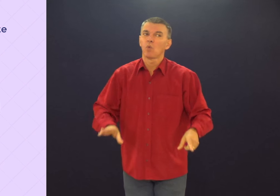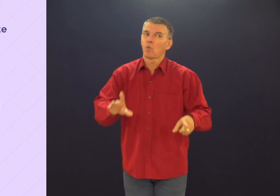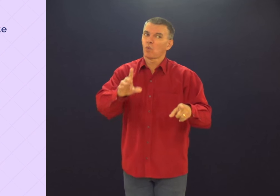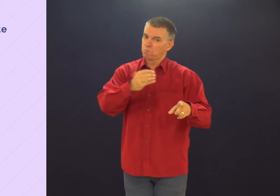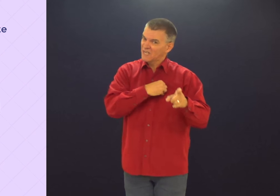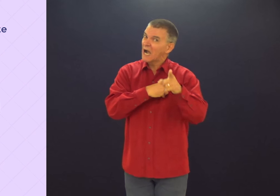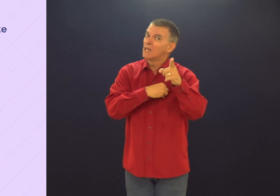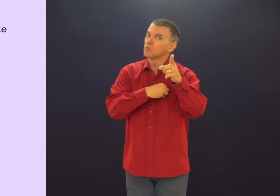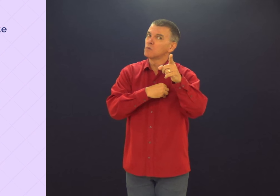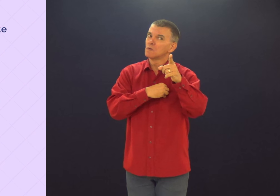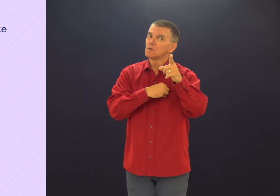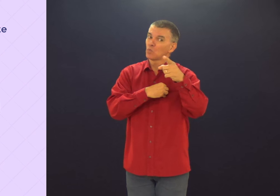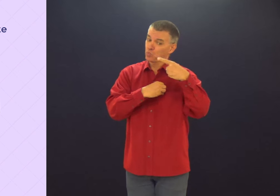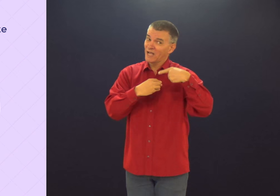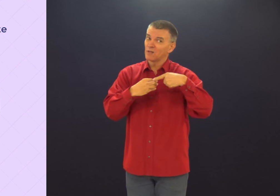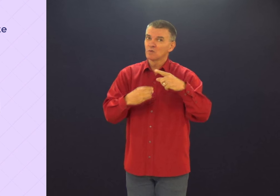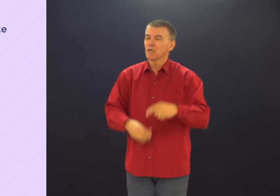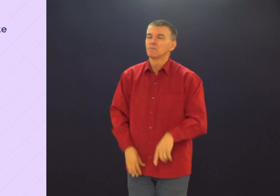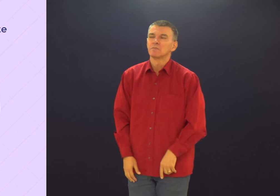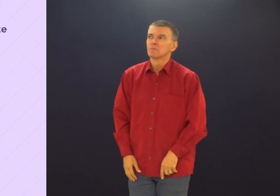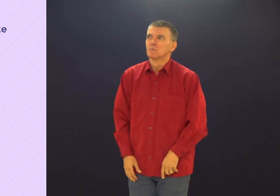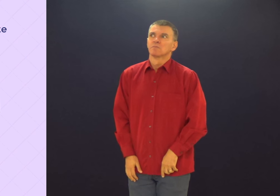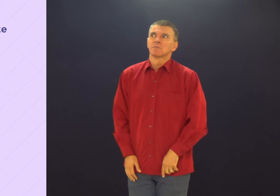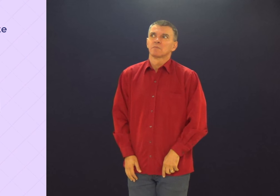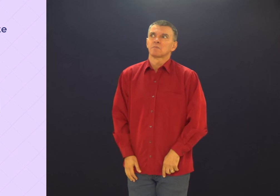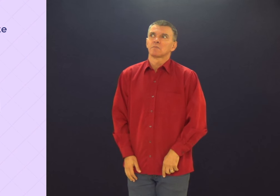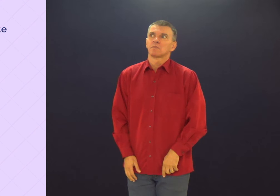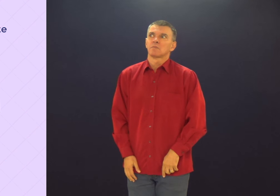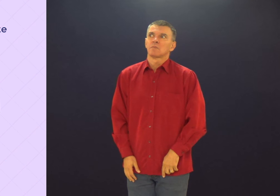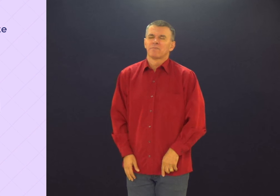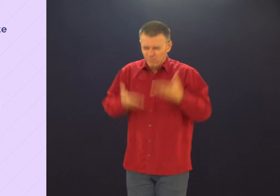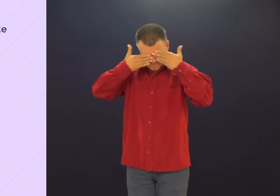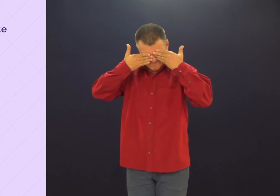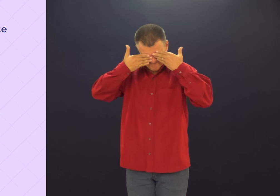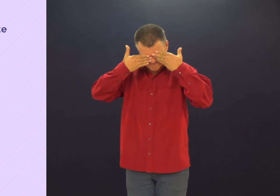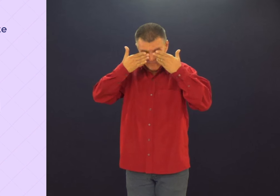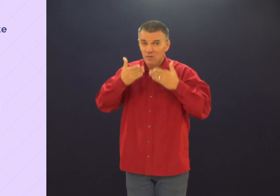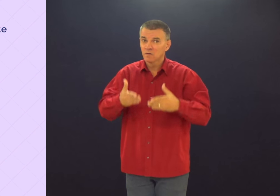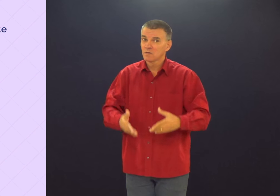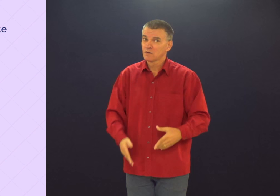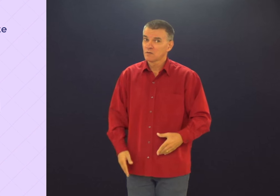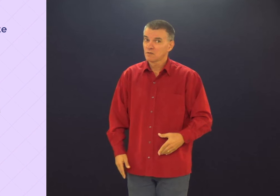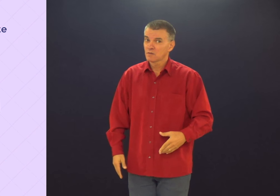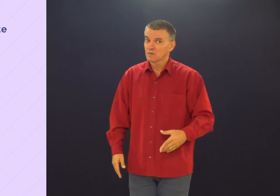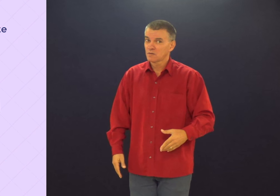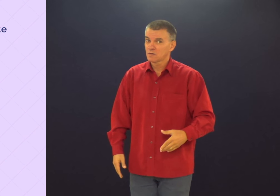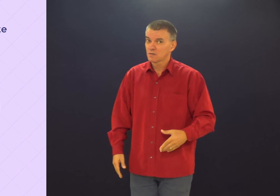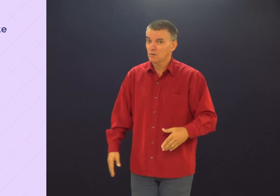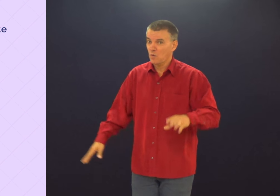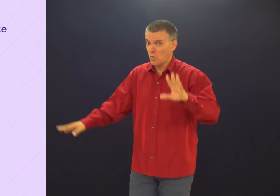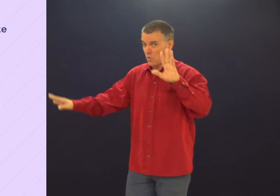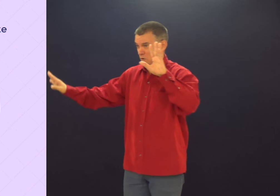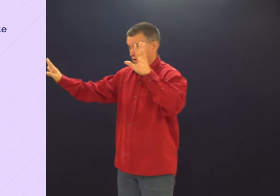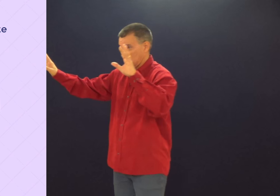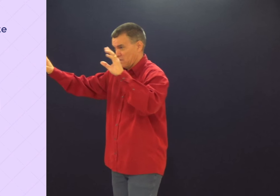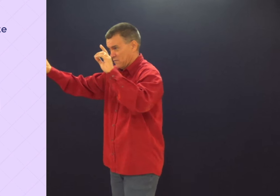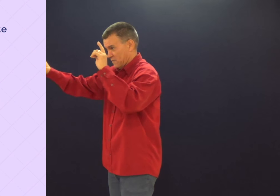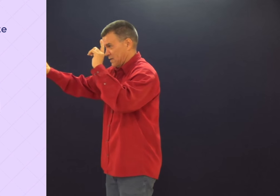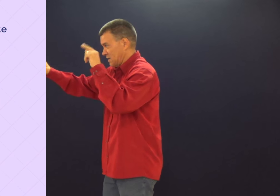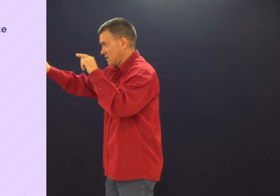Ó, cuidado com o pecado, hein? Quando vocês verem a imagem. Cuidado, baixe os olhos. Sei lá, vai embora. Faz alguma coisa,